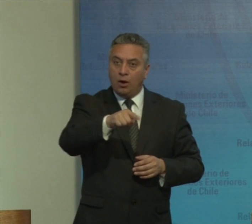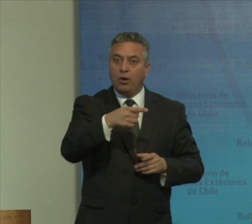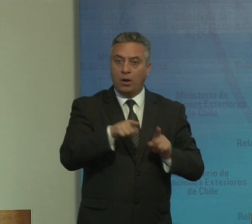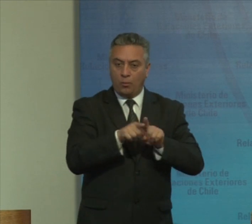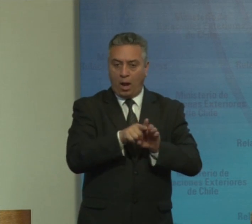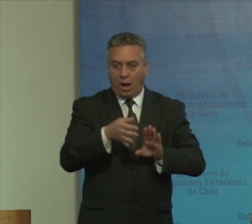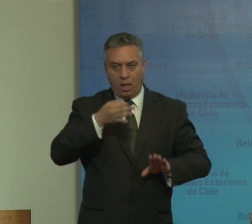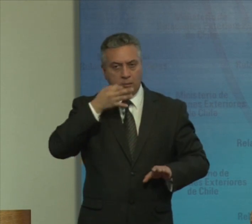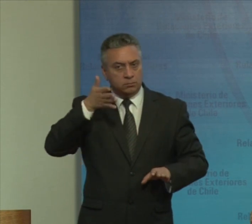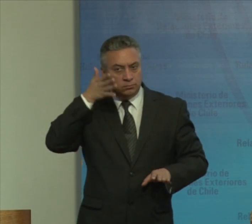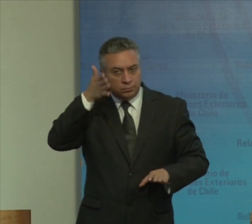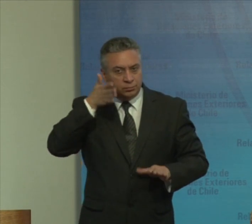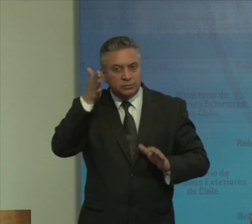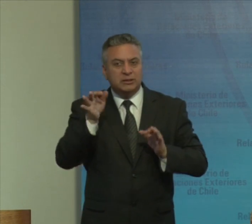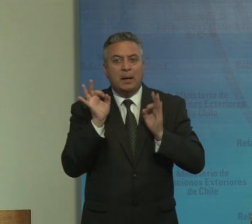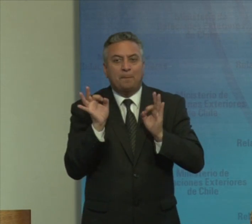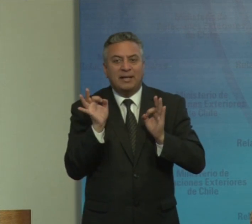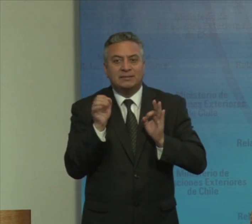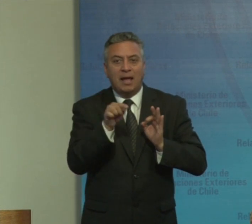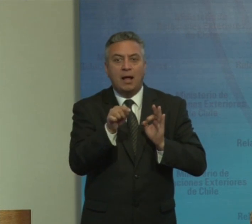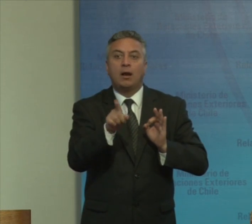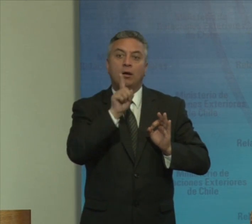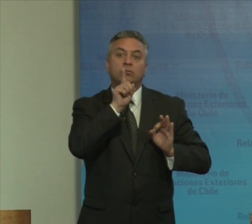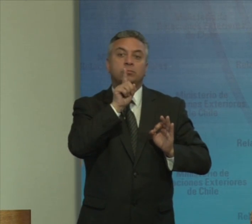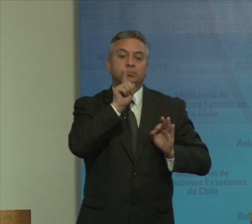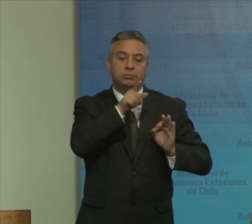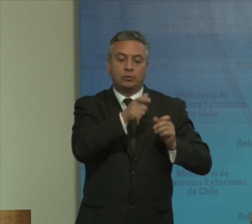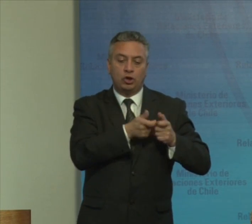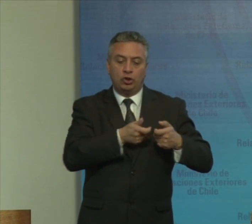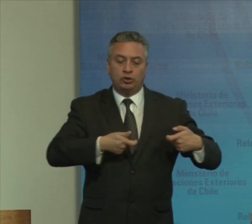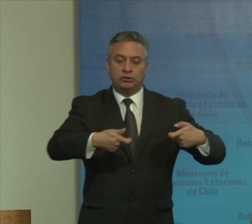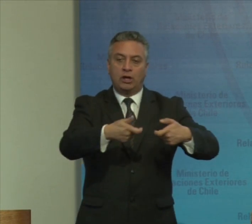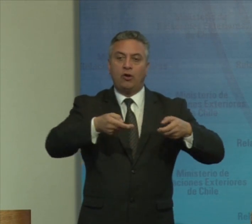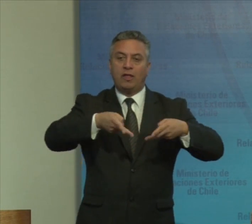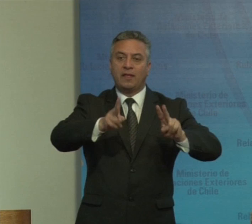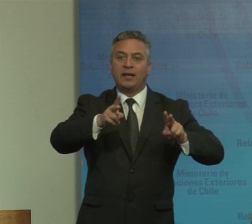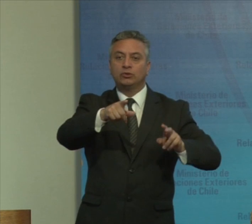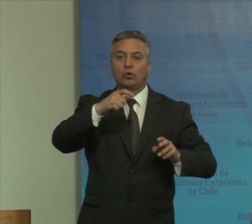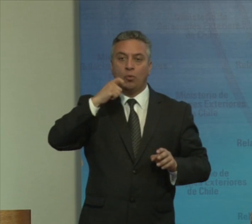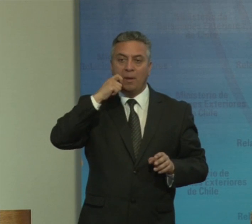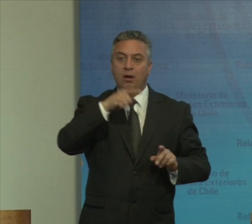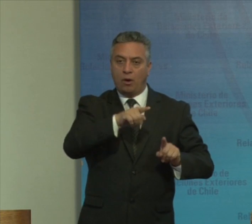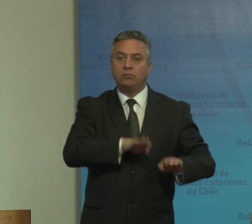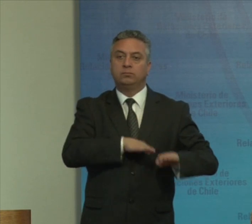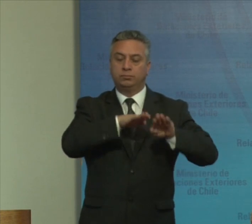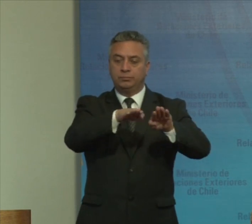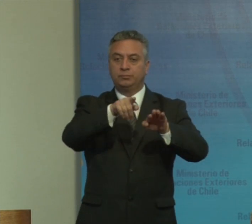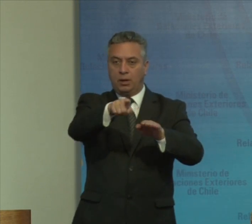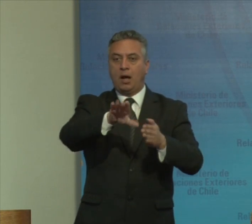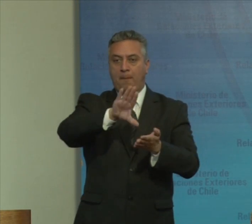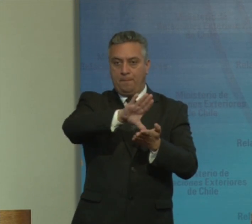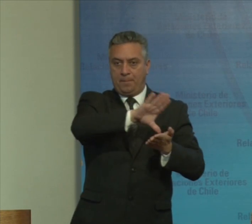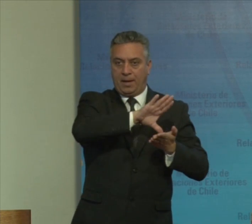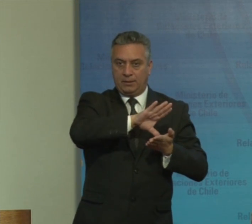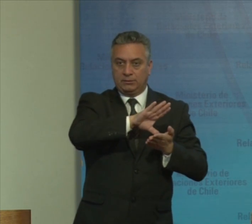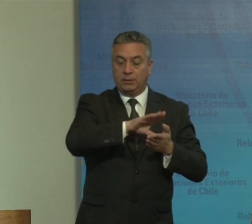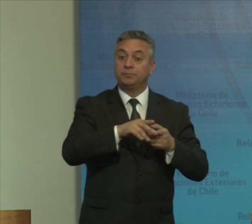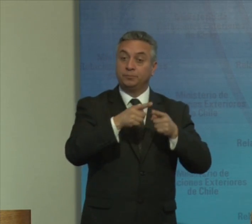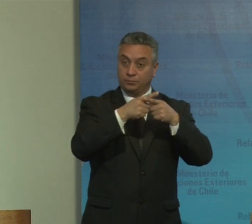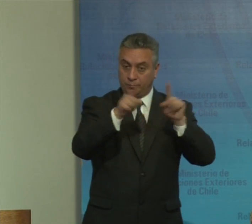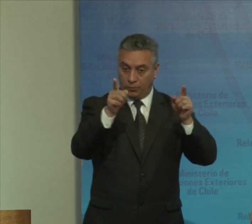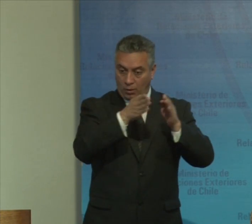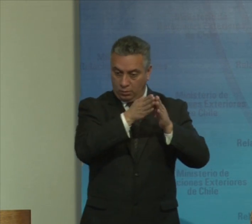especial bajo el Consejo de Derechos Humanos para fortalecer el apoyo a países por otro lado